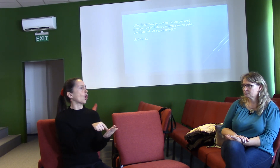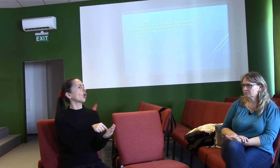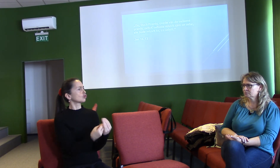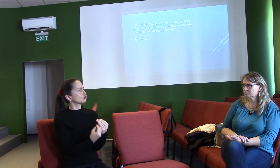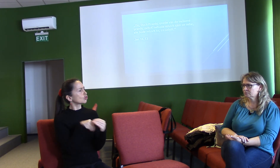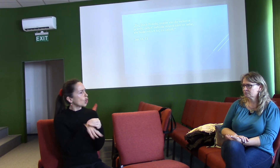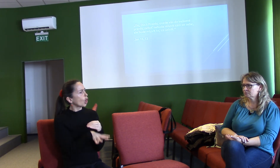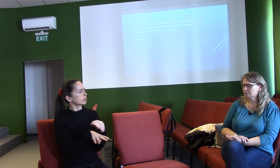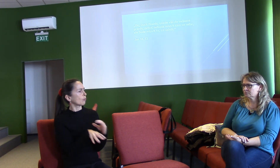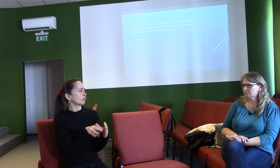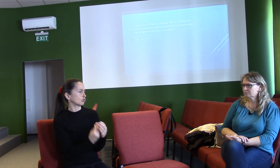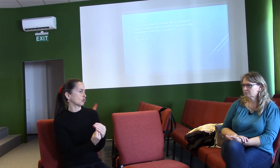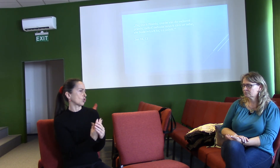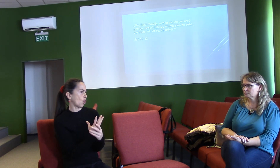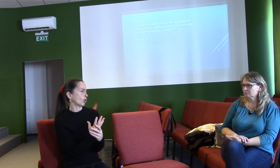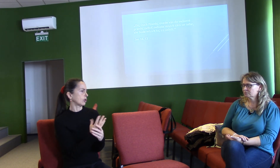modlitba a přemýšlení o něm.